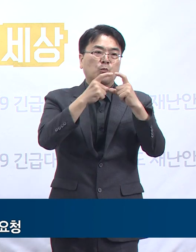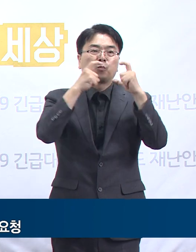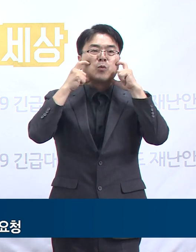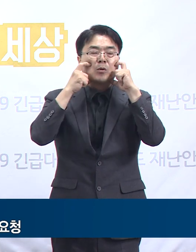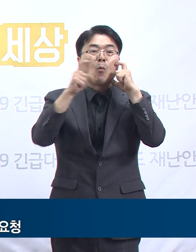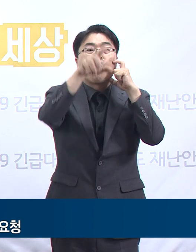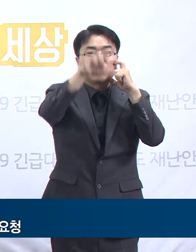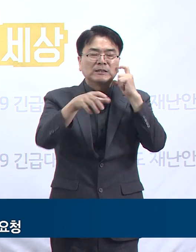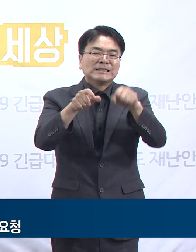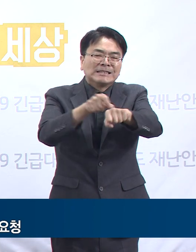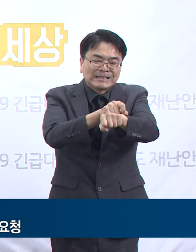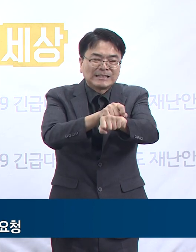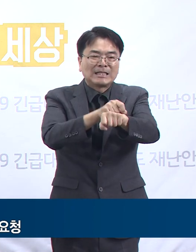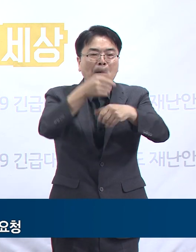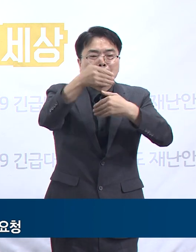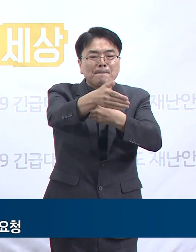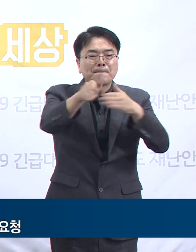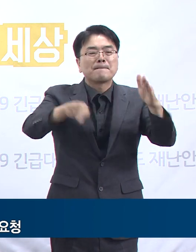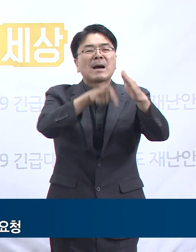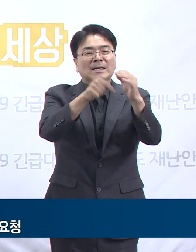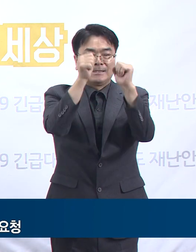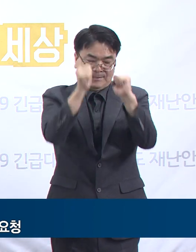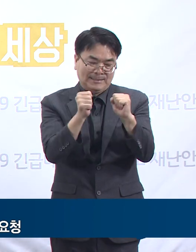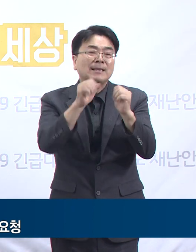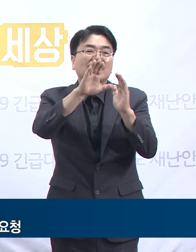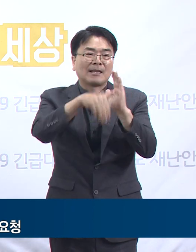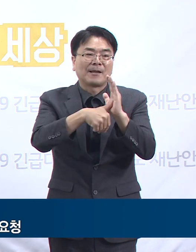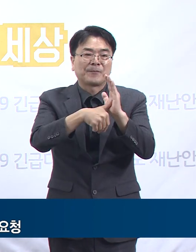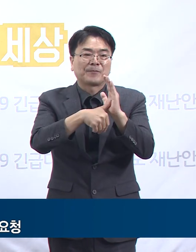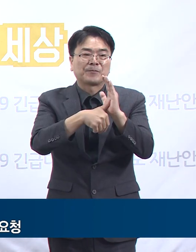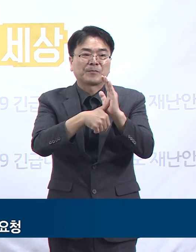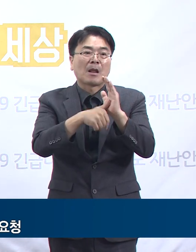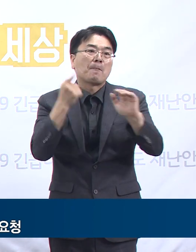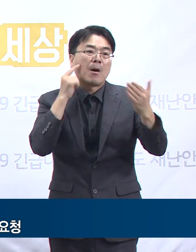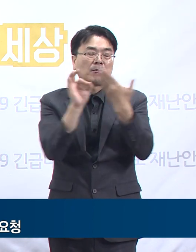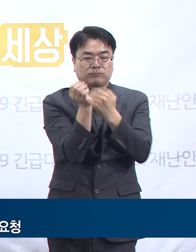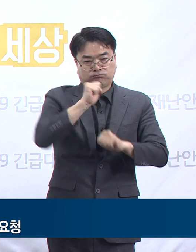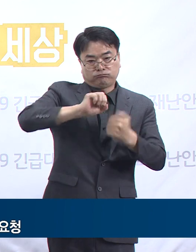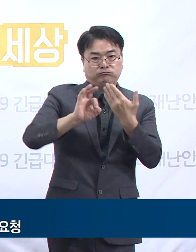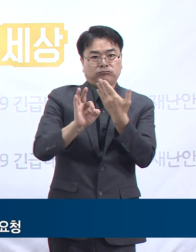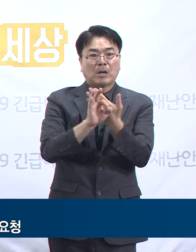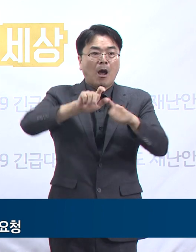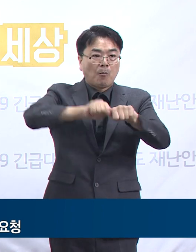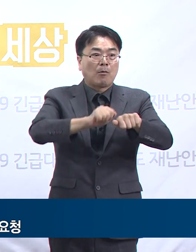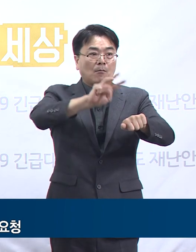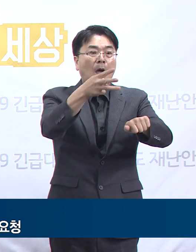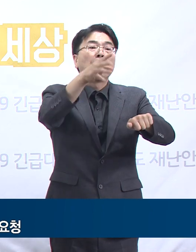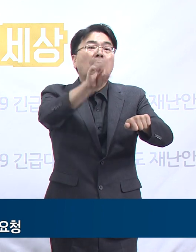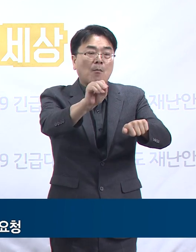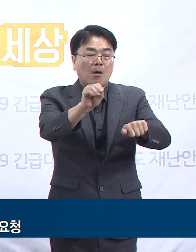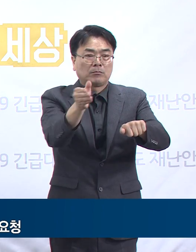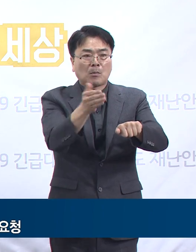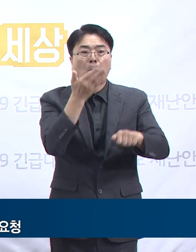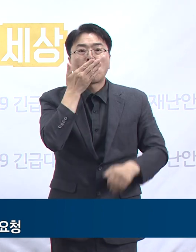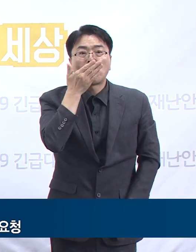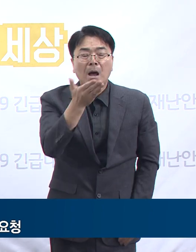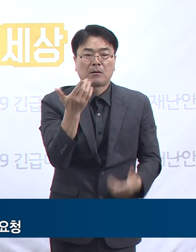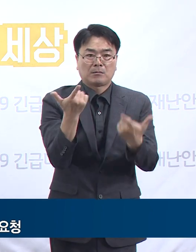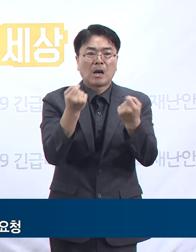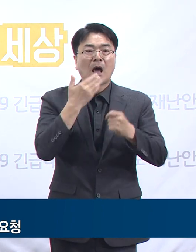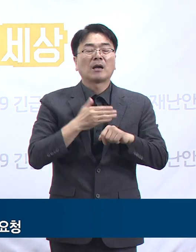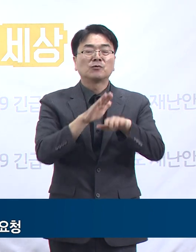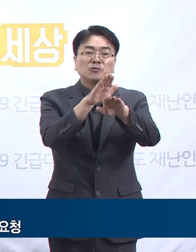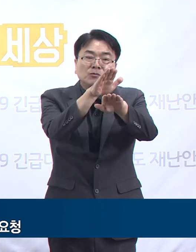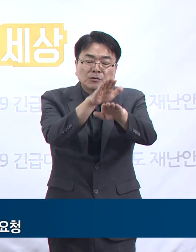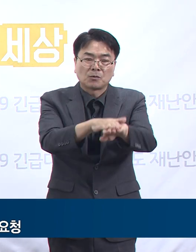착용할 것을 명령하였습니다. 의반 시에는 300만 원 이하의 벌금 또는 10만 원 이하의 과태료가 부과되며 과태료